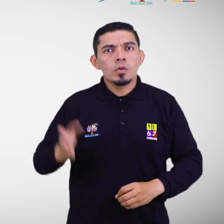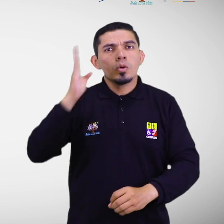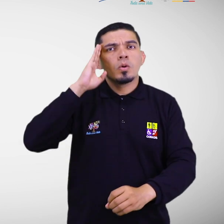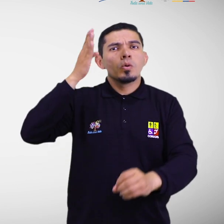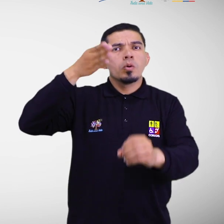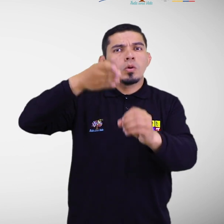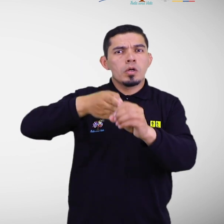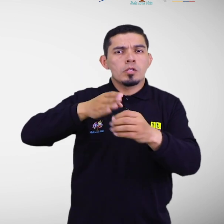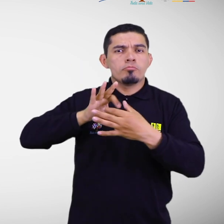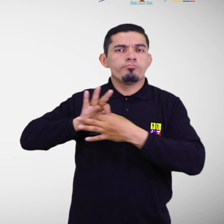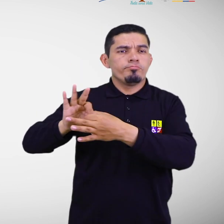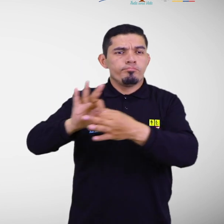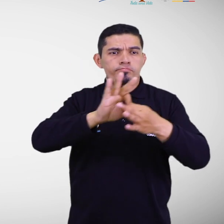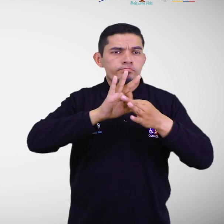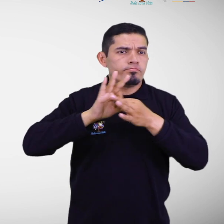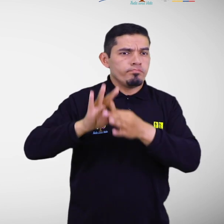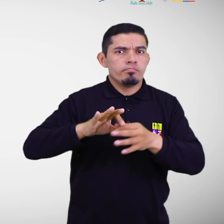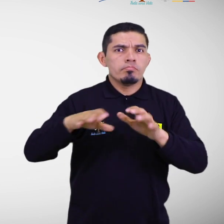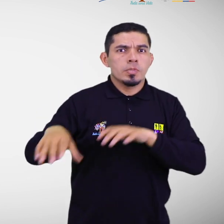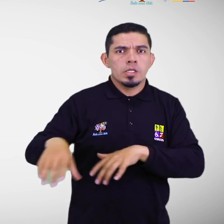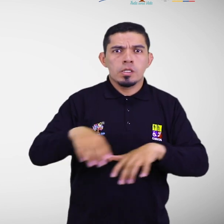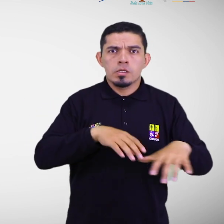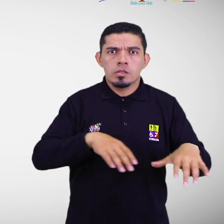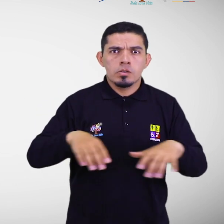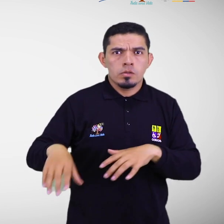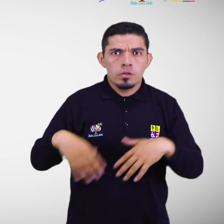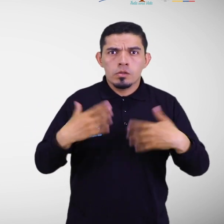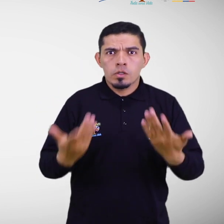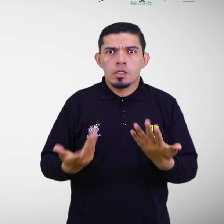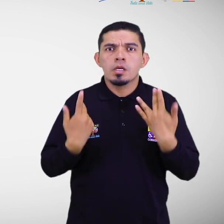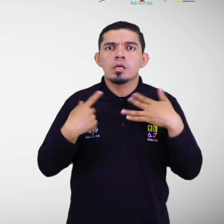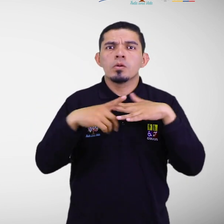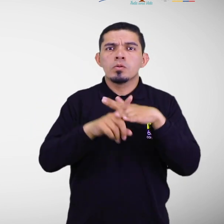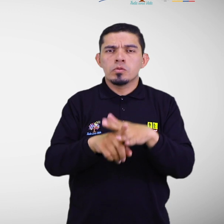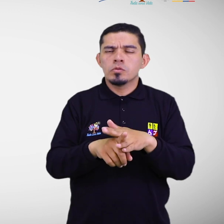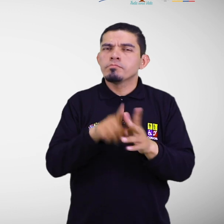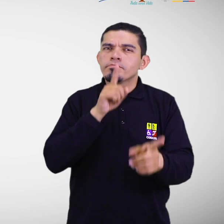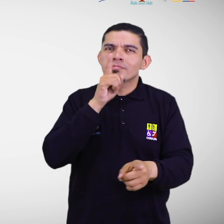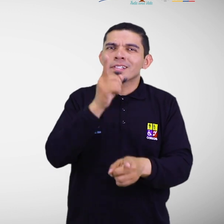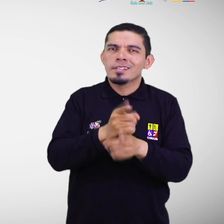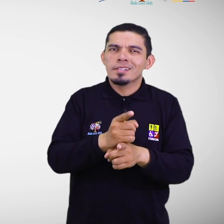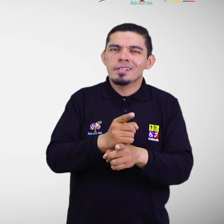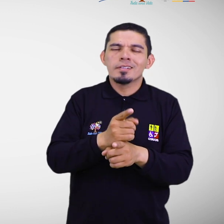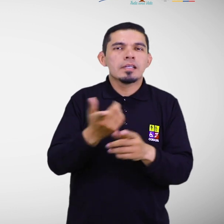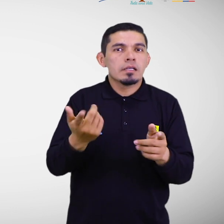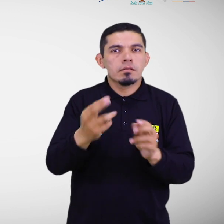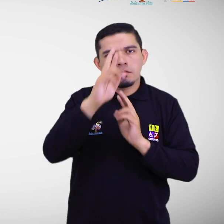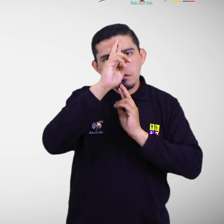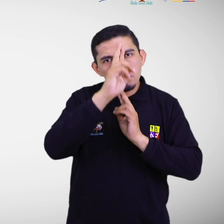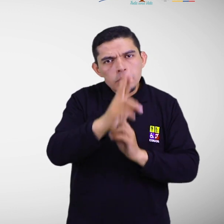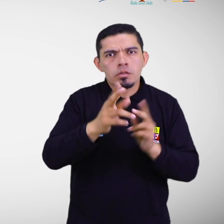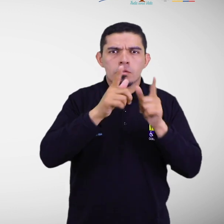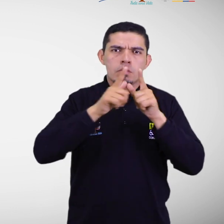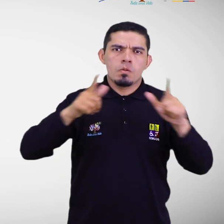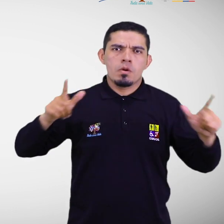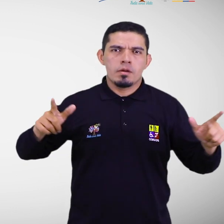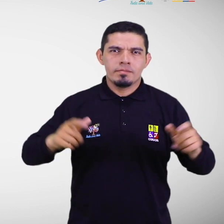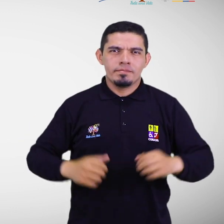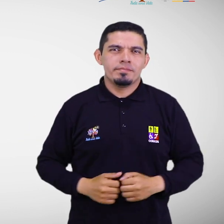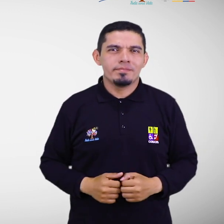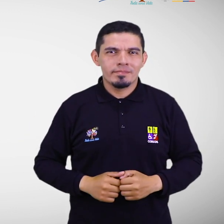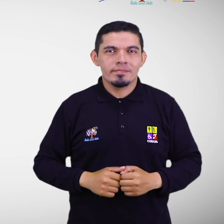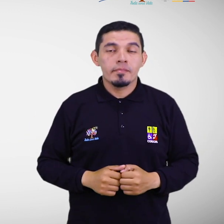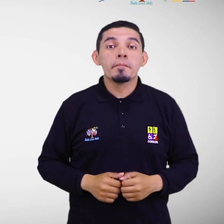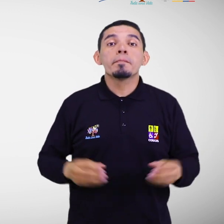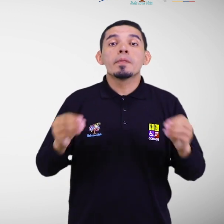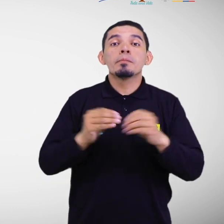puedan articular la gestión de riesgos con un enfoque inclusivo donde se incluya un lenguaje positivo. Para esto las alianzas